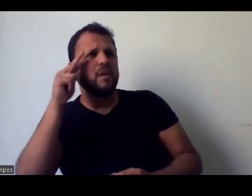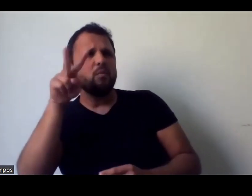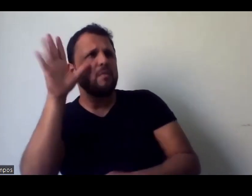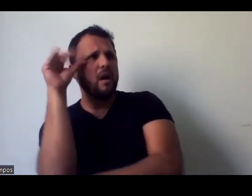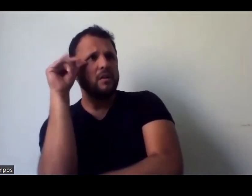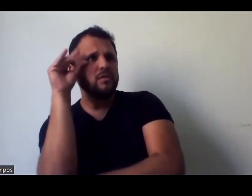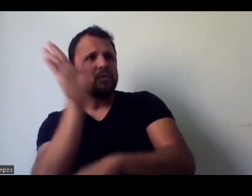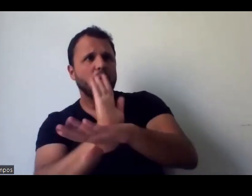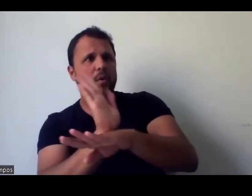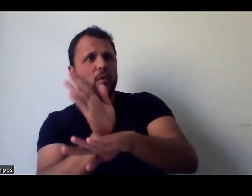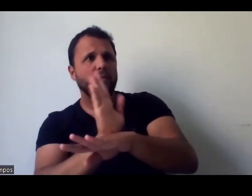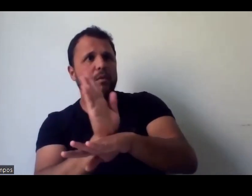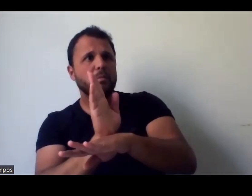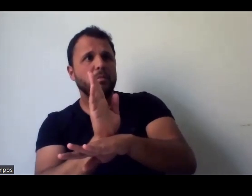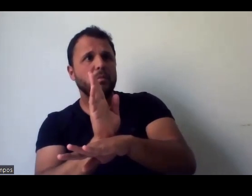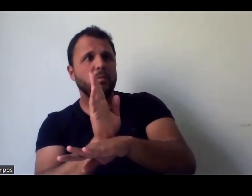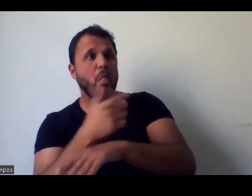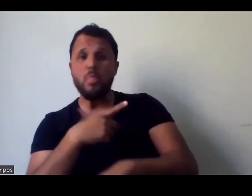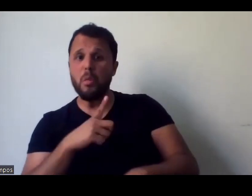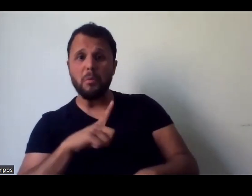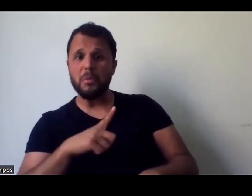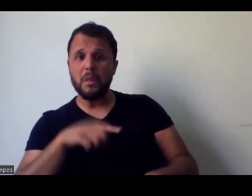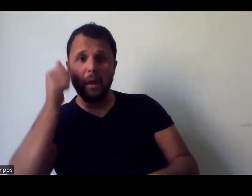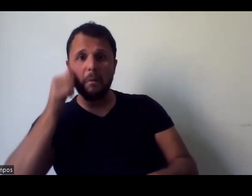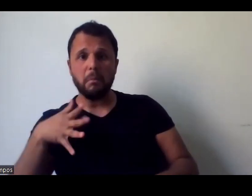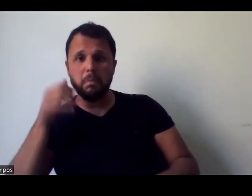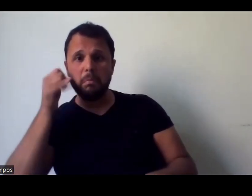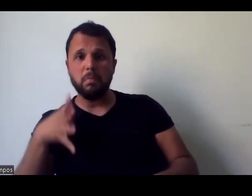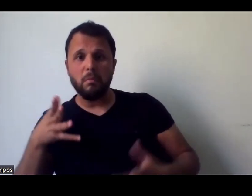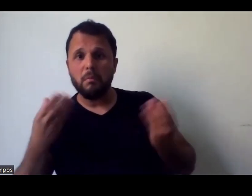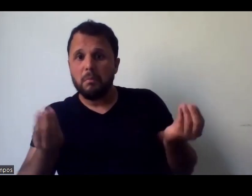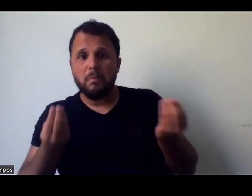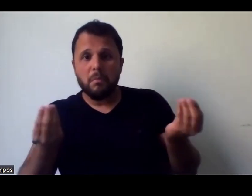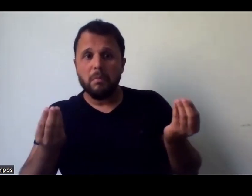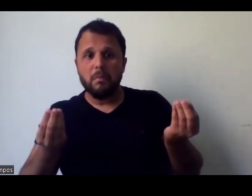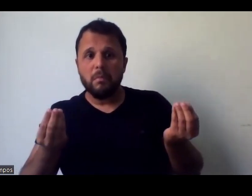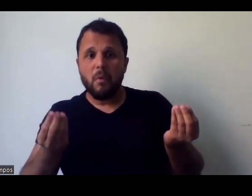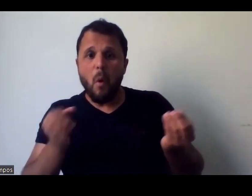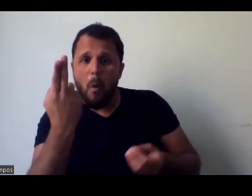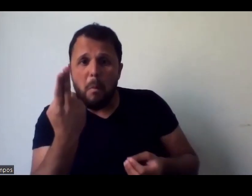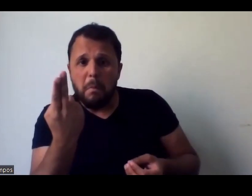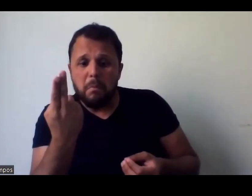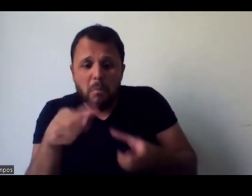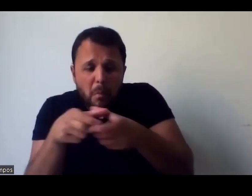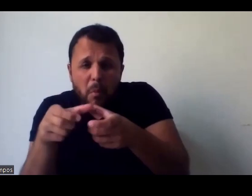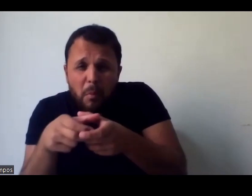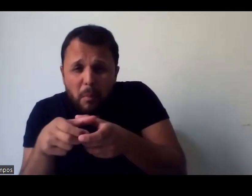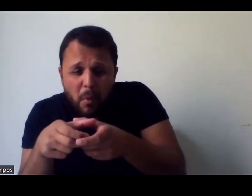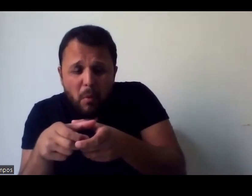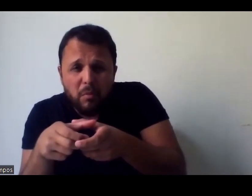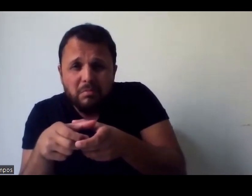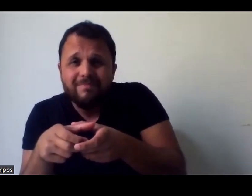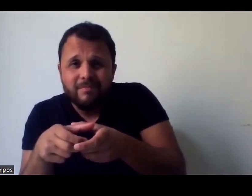pra fazer aquilo, e o público que você quer que veja foi pequeno. Então,